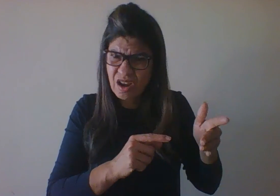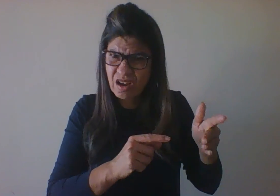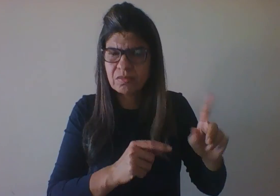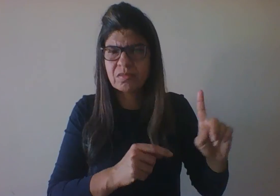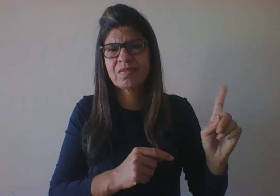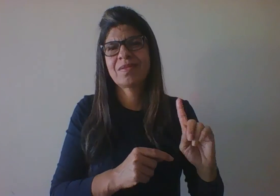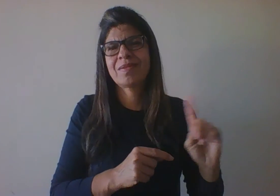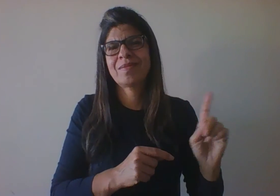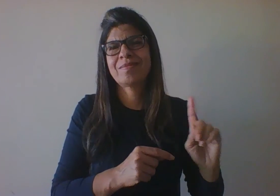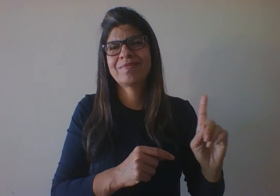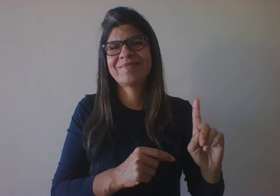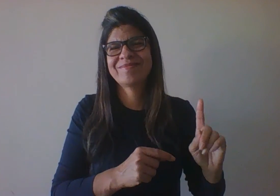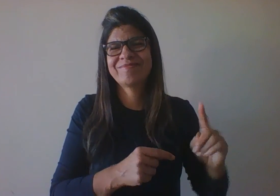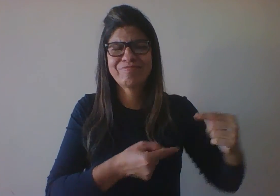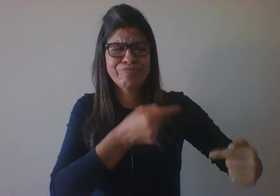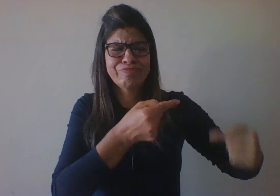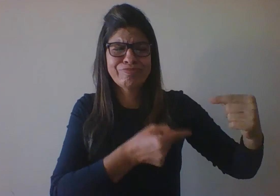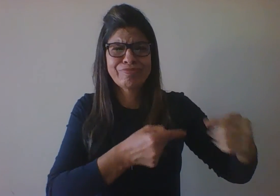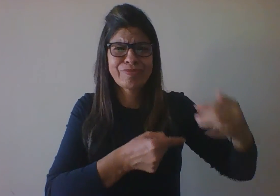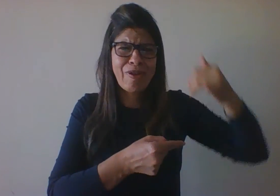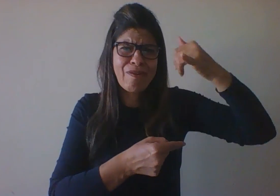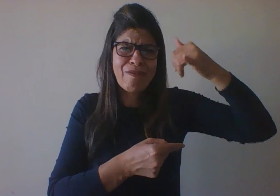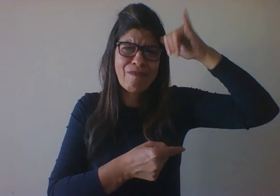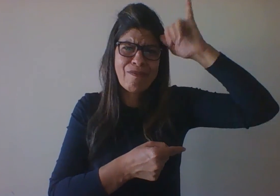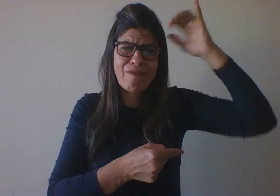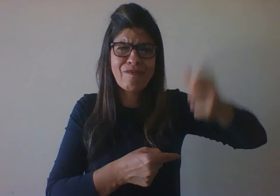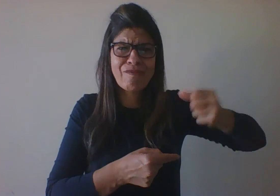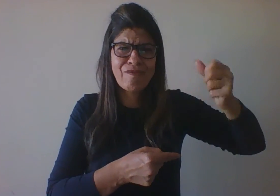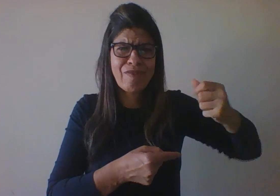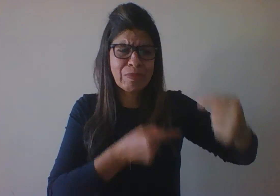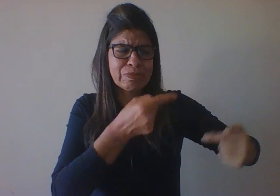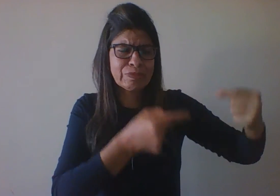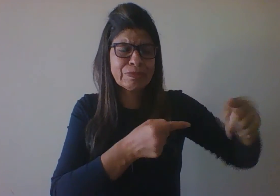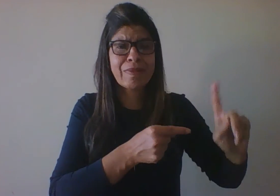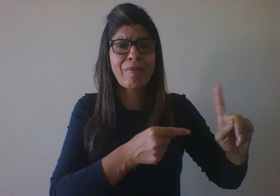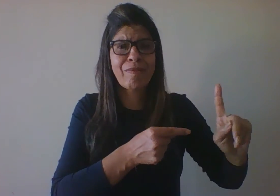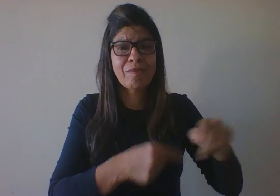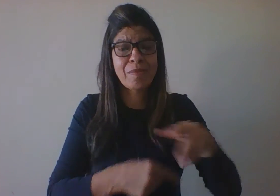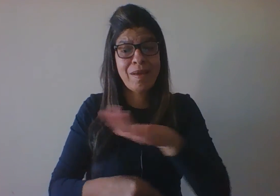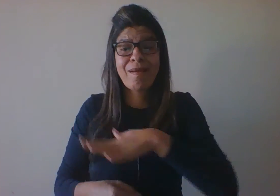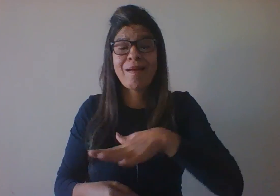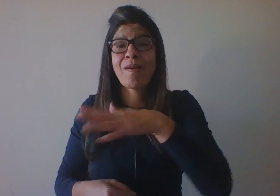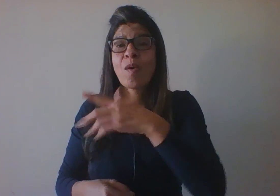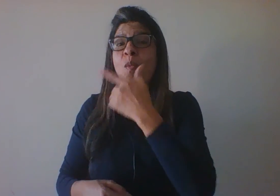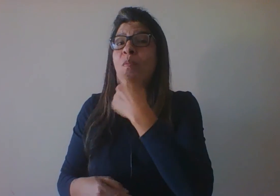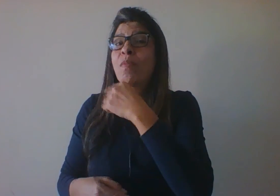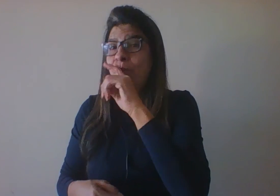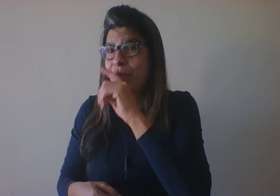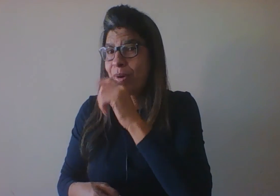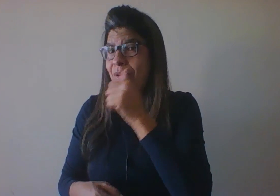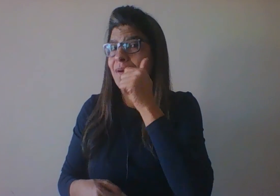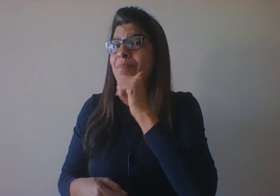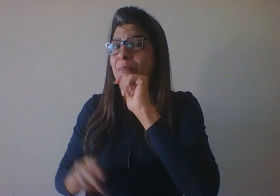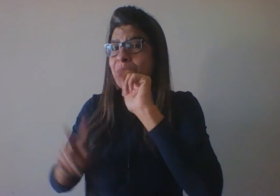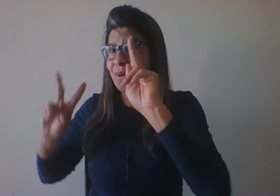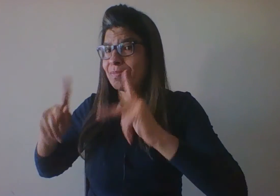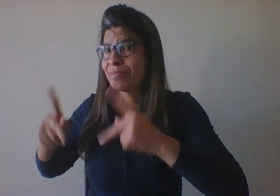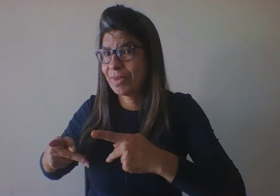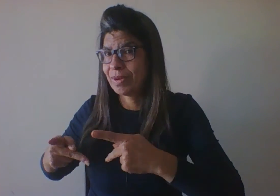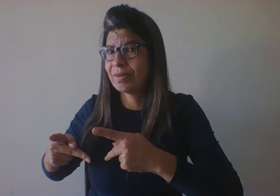Mas vocês vão ver o tempo todo os pais ou as mães educando os seus filhos sobre como se comportar, por exemplo,